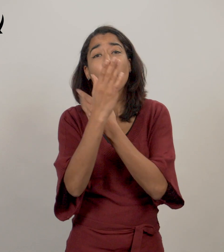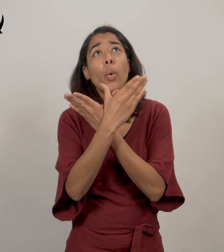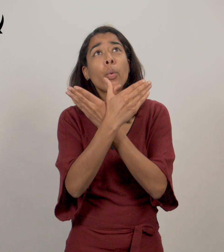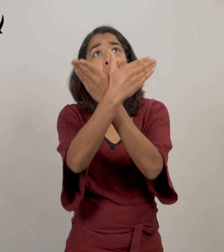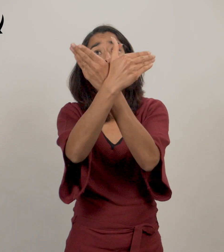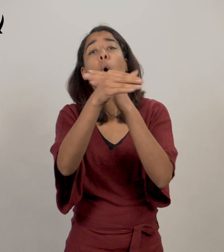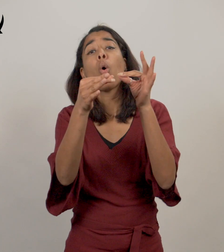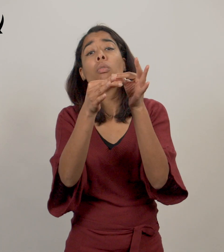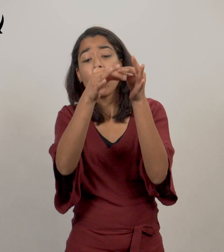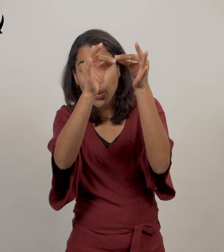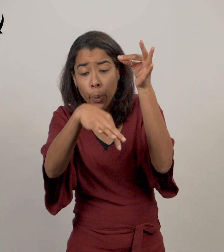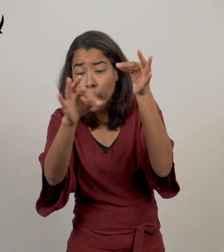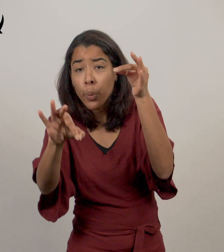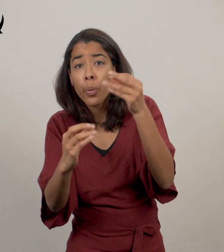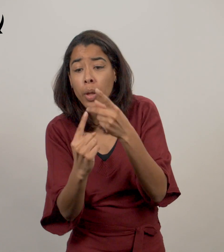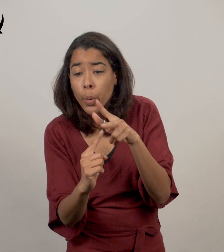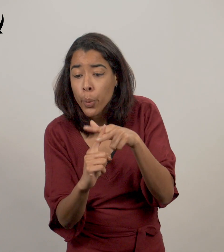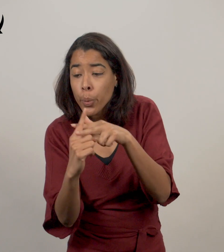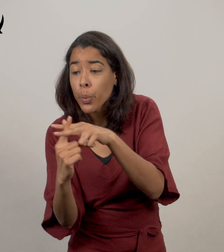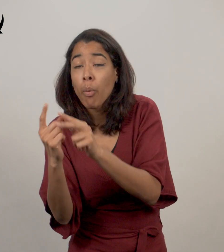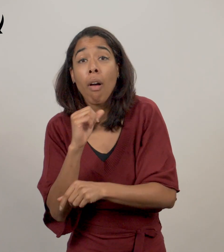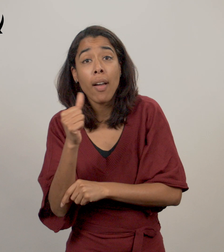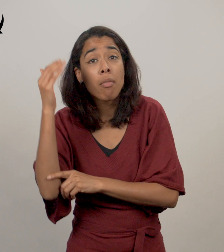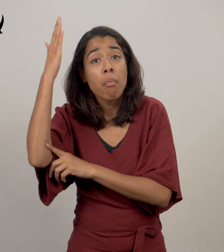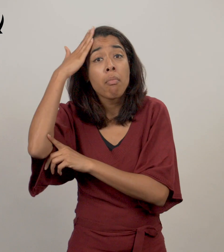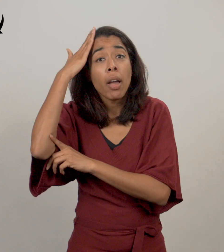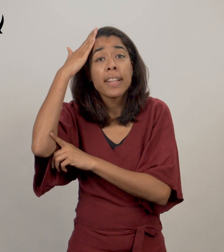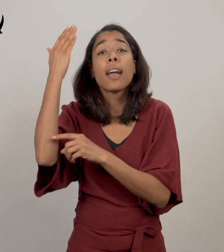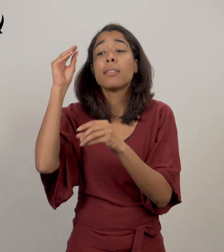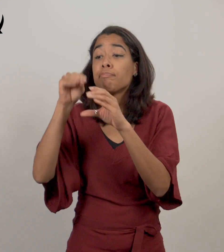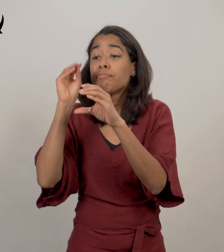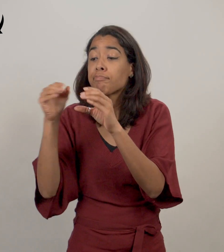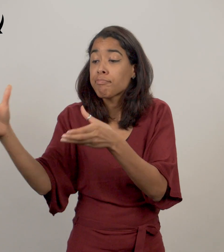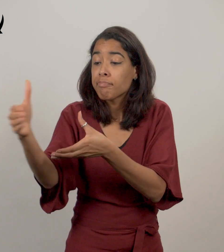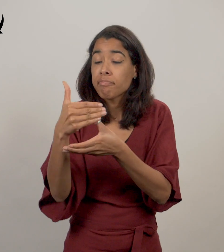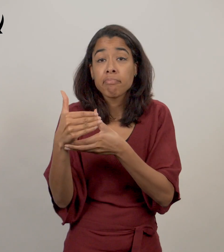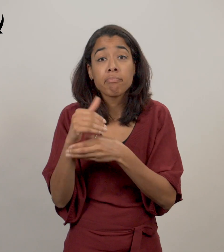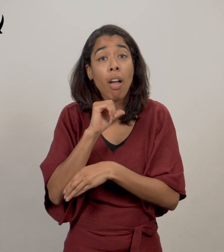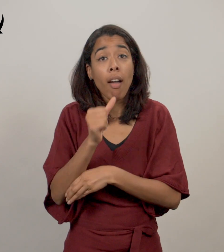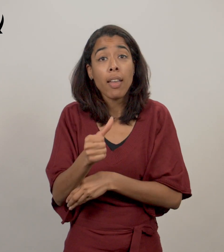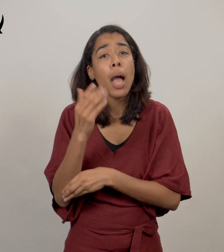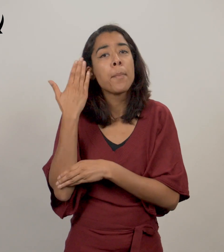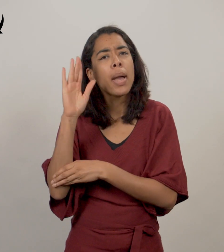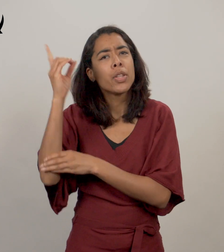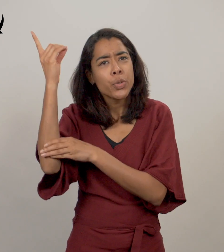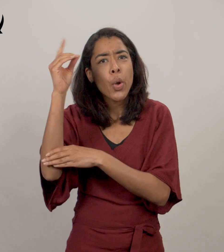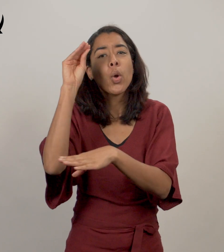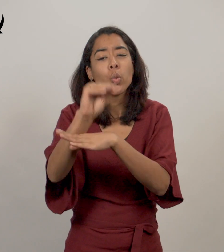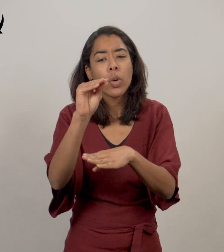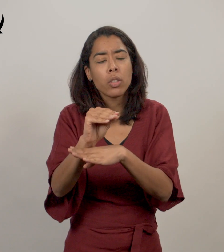et ne moissonnent pas. Ils n'amassent rien dans les greniers et votre Père Céleste les nourrit. Ne valez-vous pas beaucoup plus qu